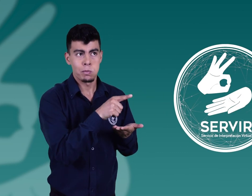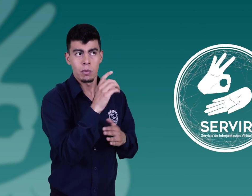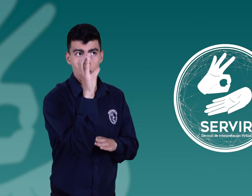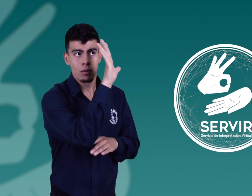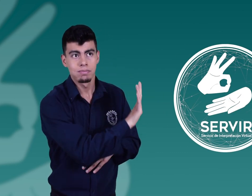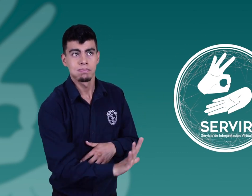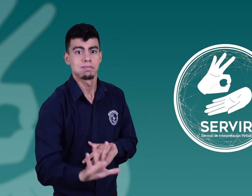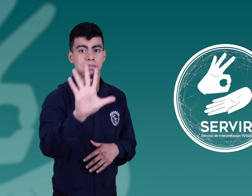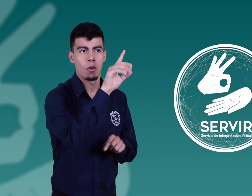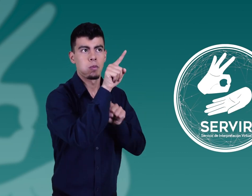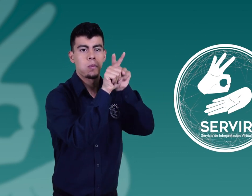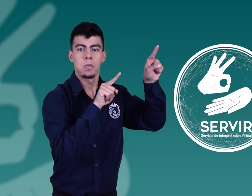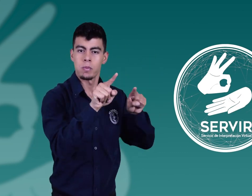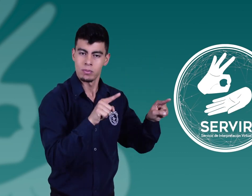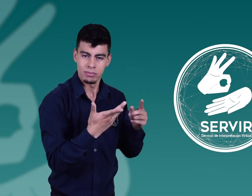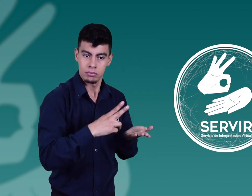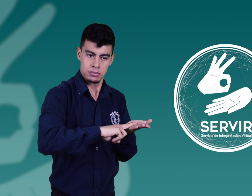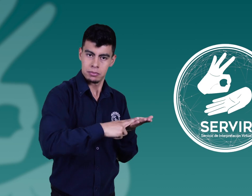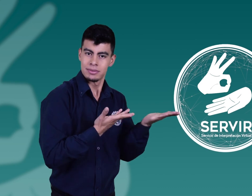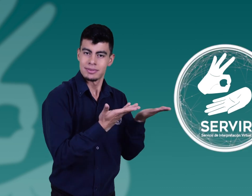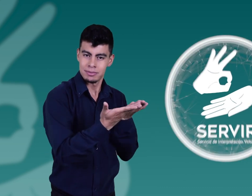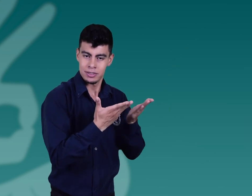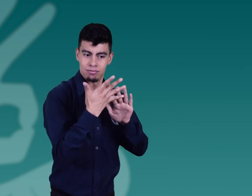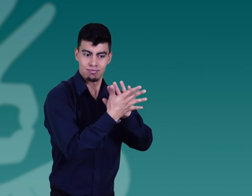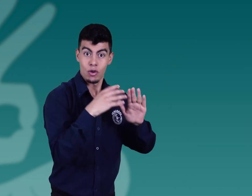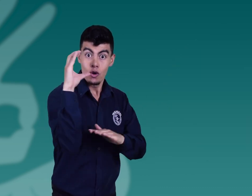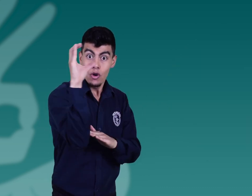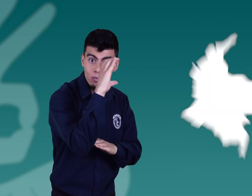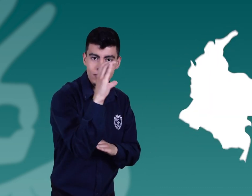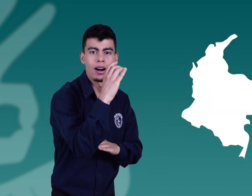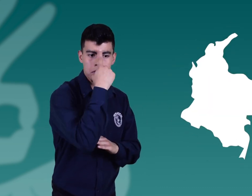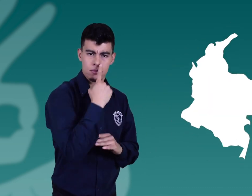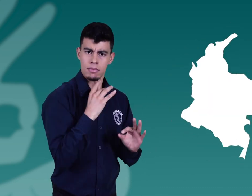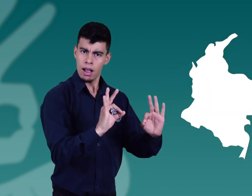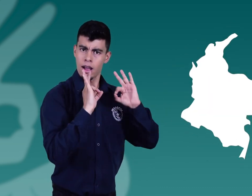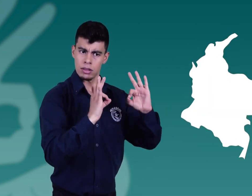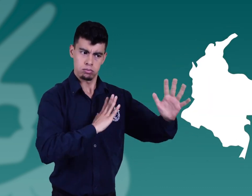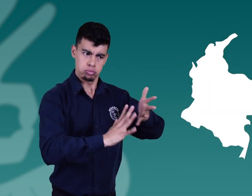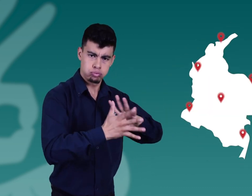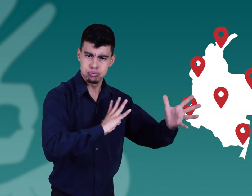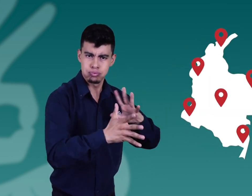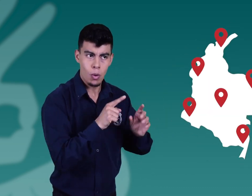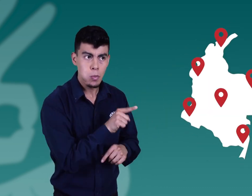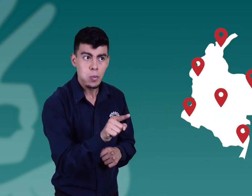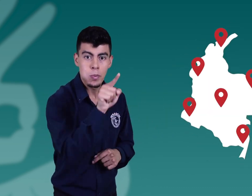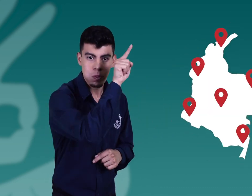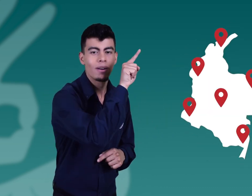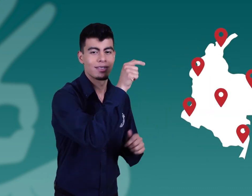en la modalidad de teletrabajo desde varias regiones de Colombia, para prestar el servicio de interpretación de manera virtual.